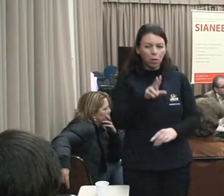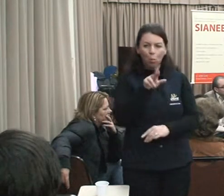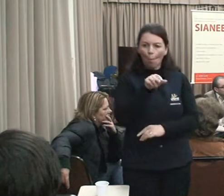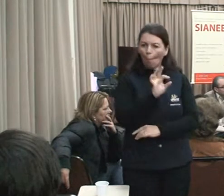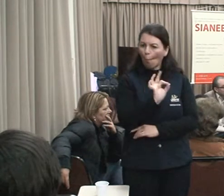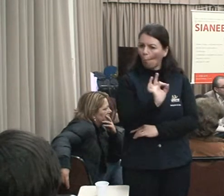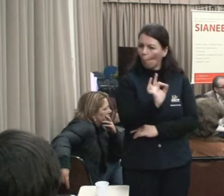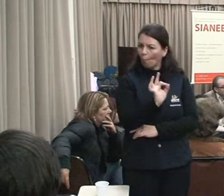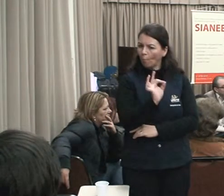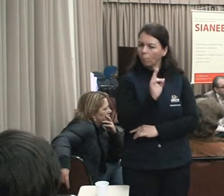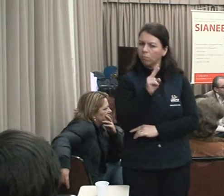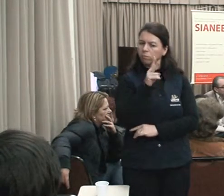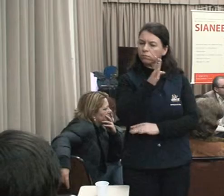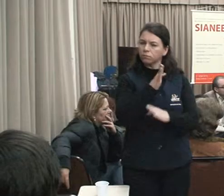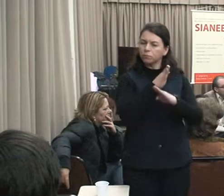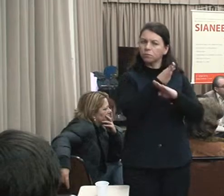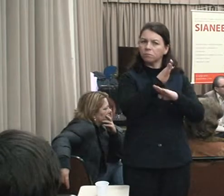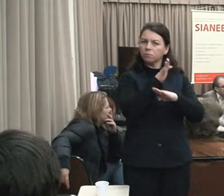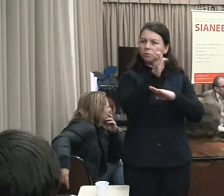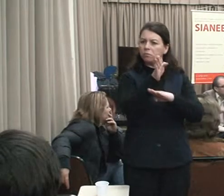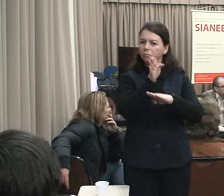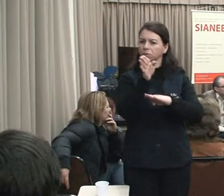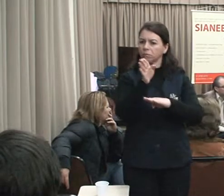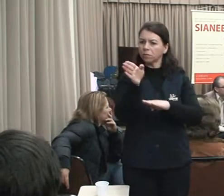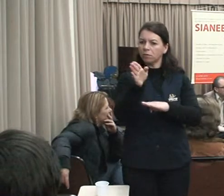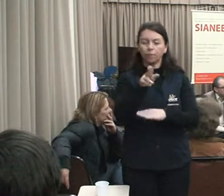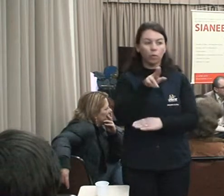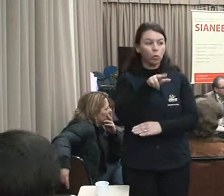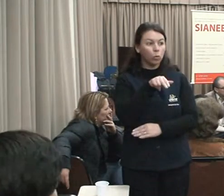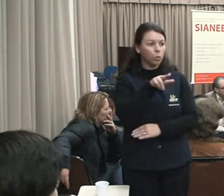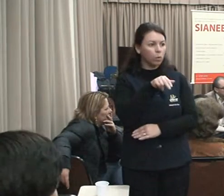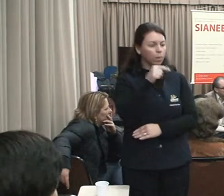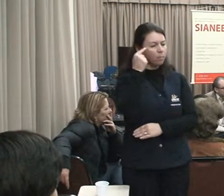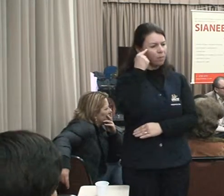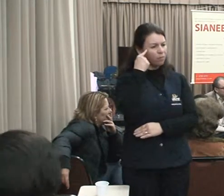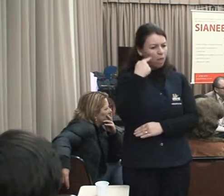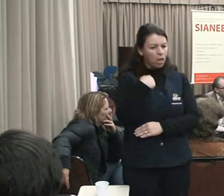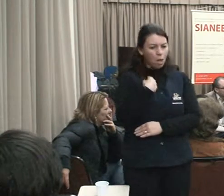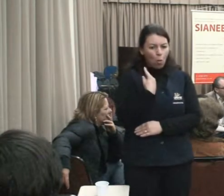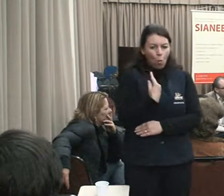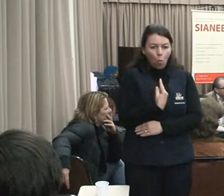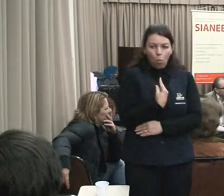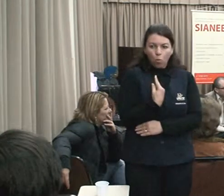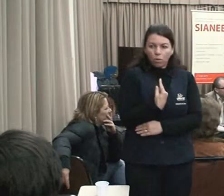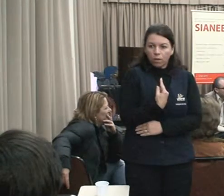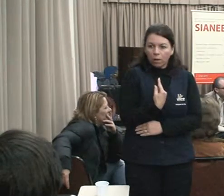por mim, sabe? E agora que tu viu todo mundo junto aqui? Não,